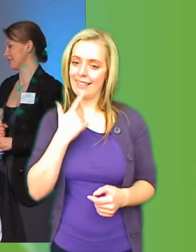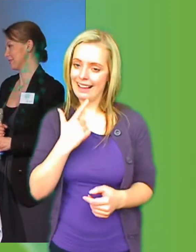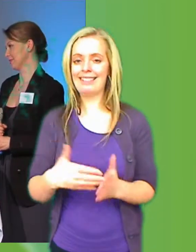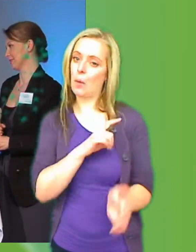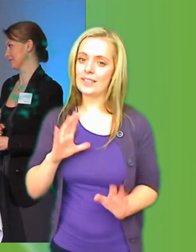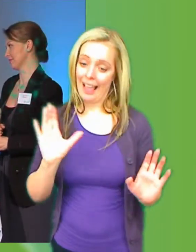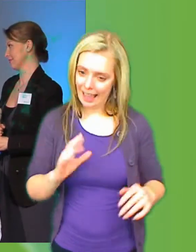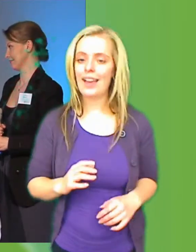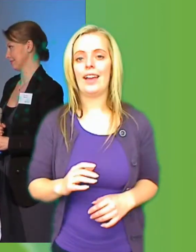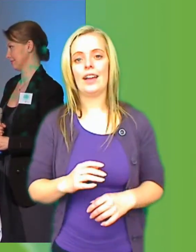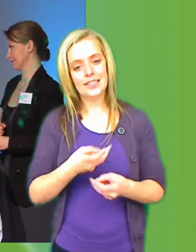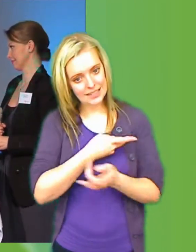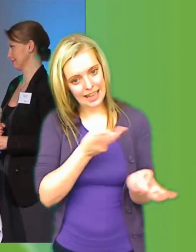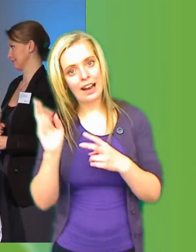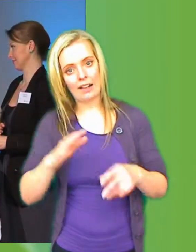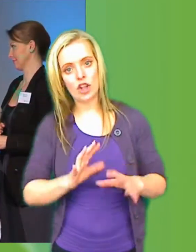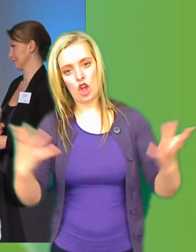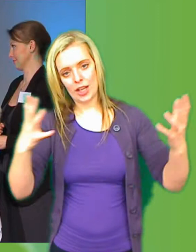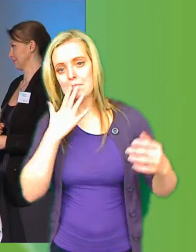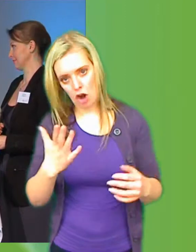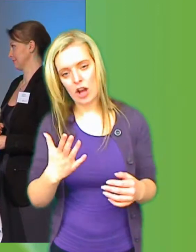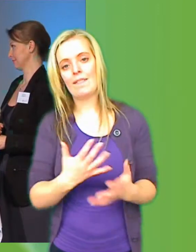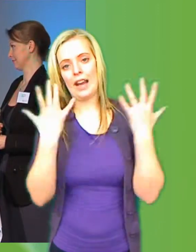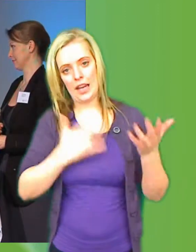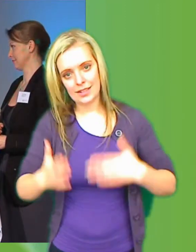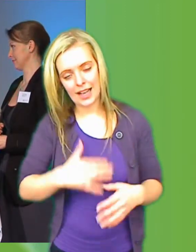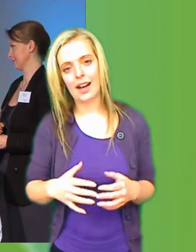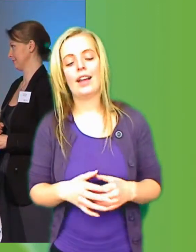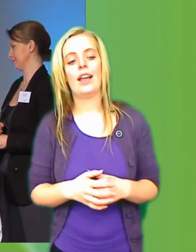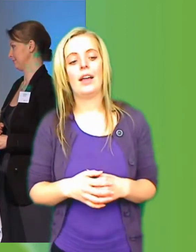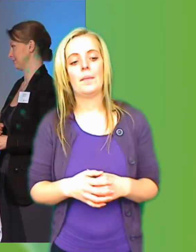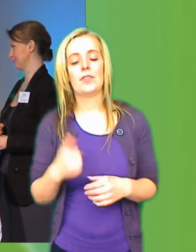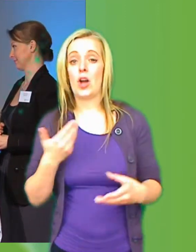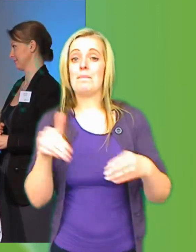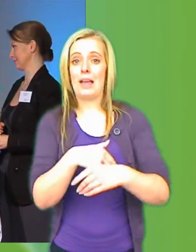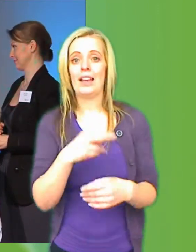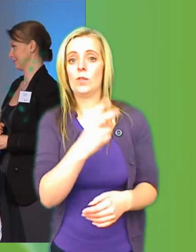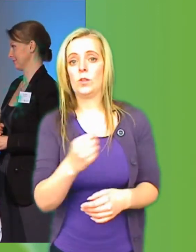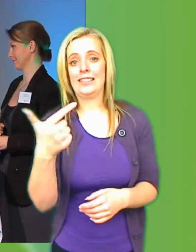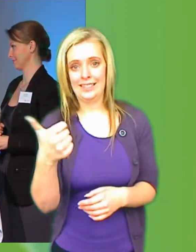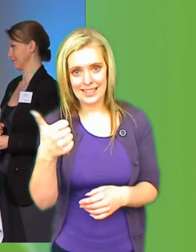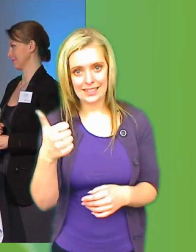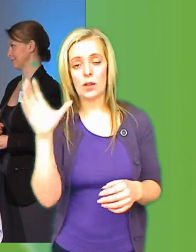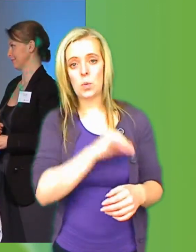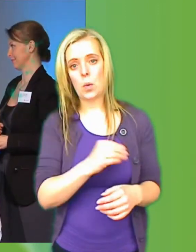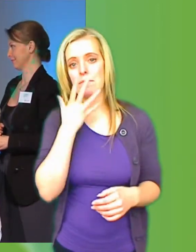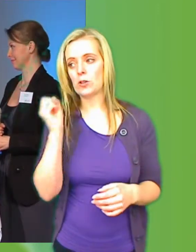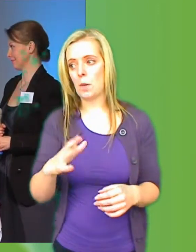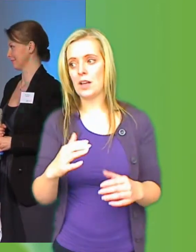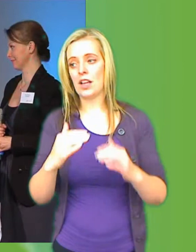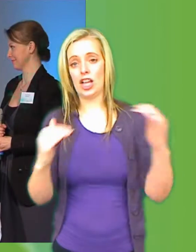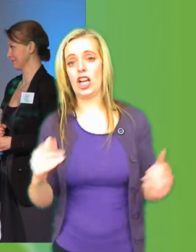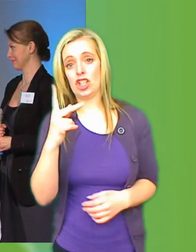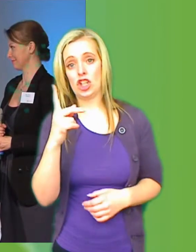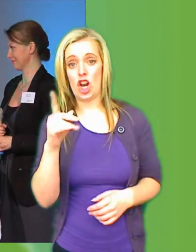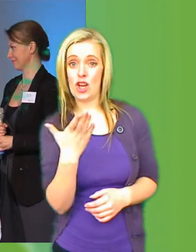det skett en förändring. Också begreppen har förändrats. När jag kom in i riksdagen 2006 så pratade man om digital klyfta. Sen var det någon